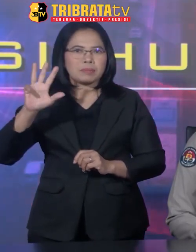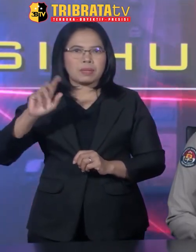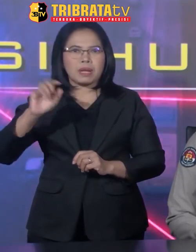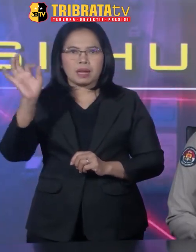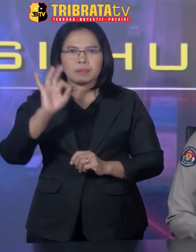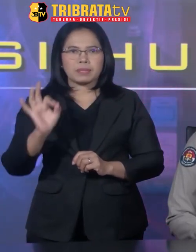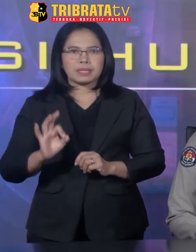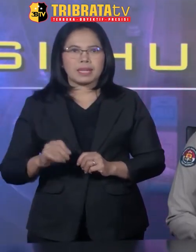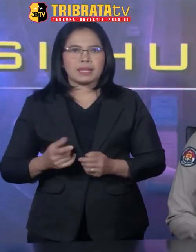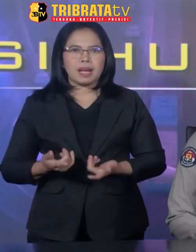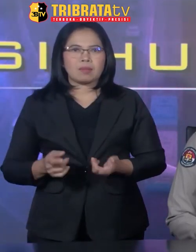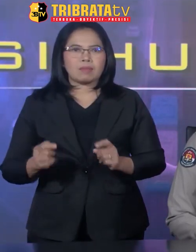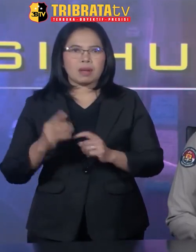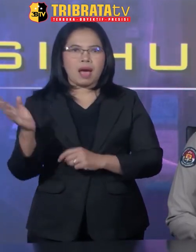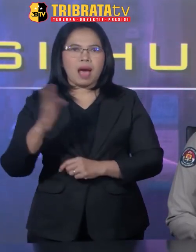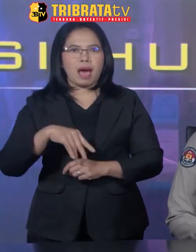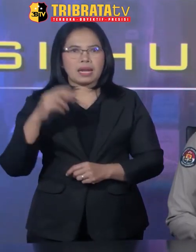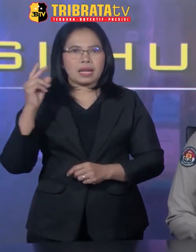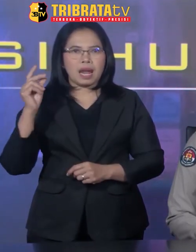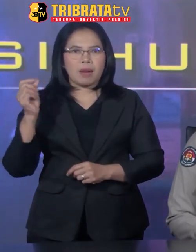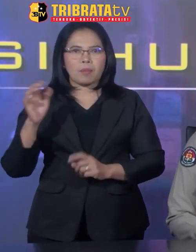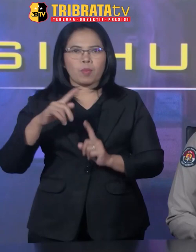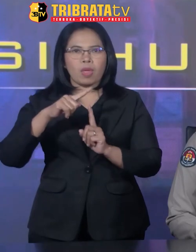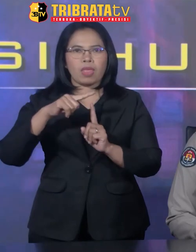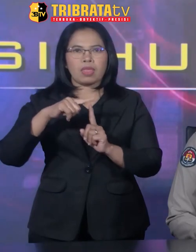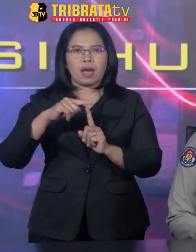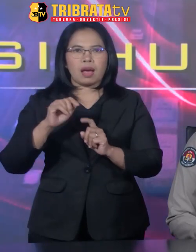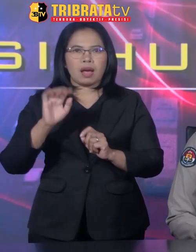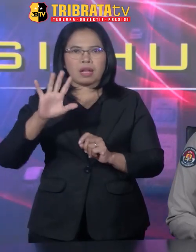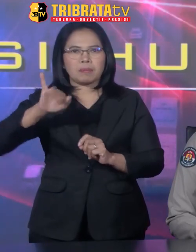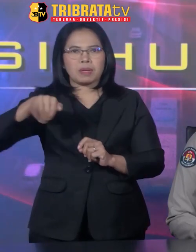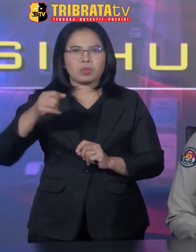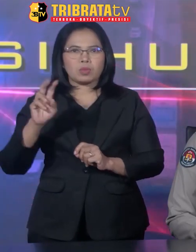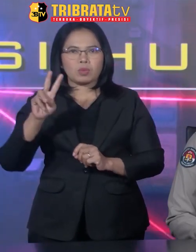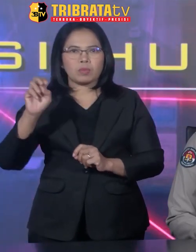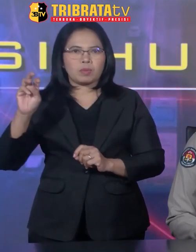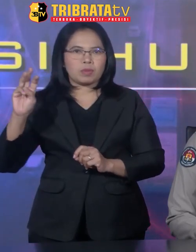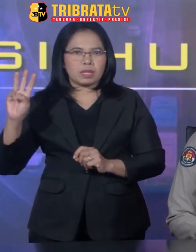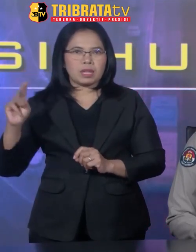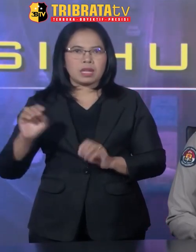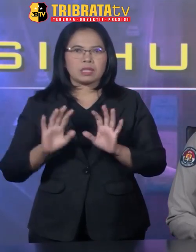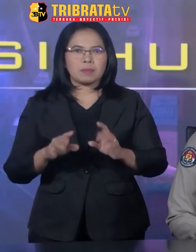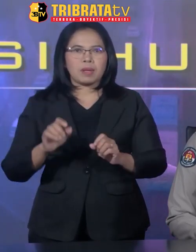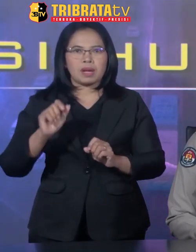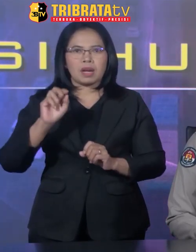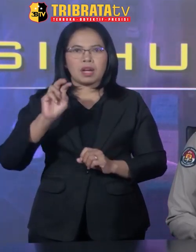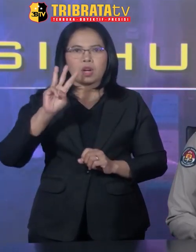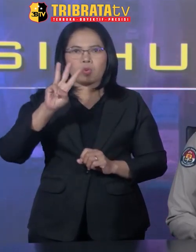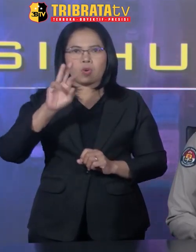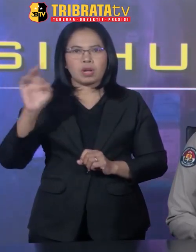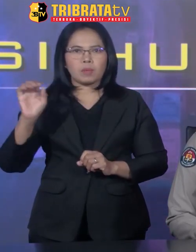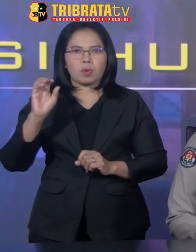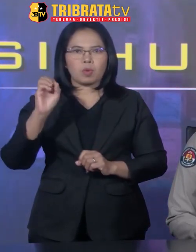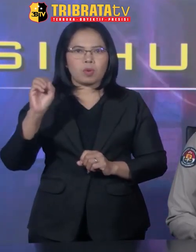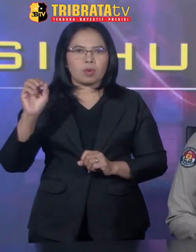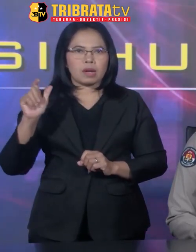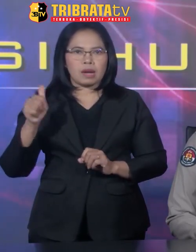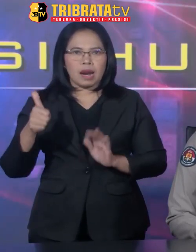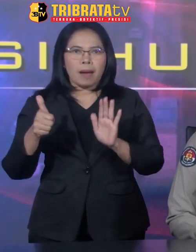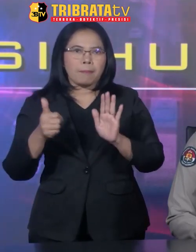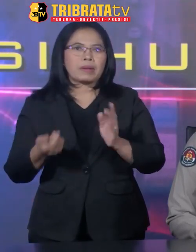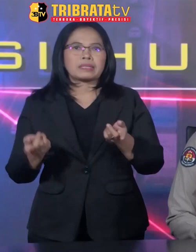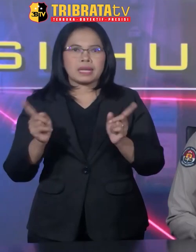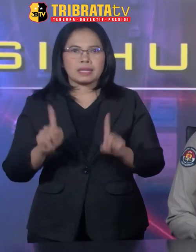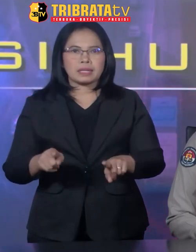persen, yaitu pada hari Rabu 5 Juli 2023 sebanyak 2006 kejadian,